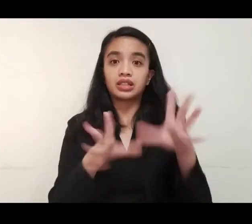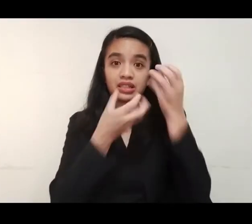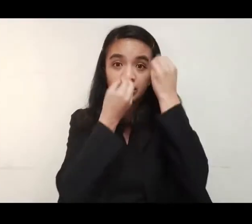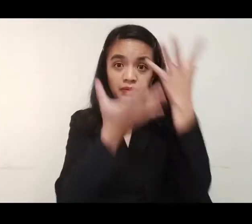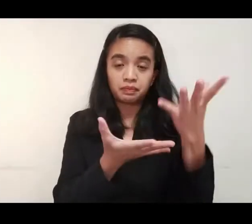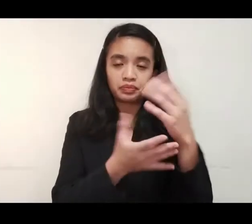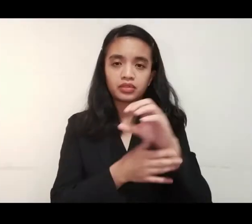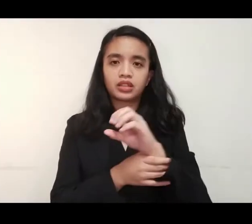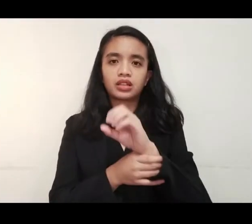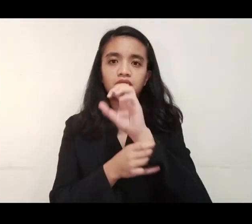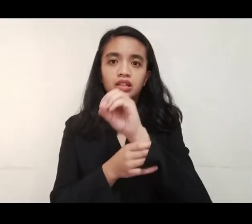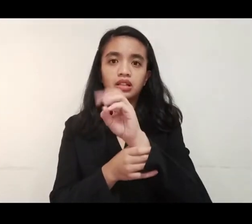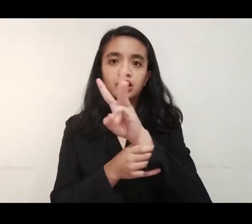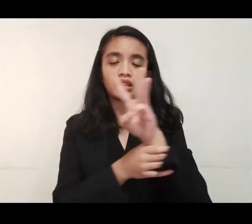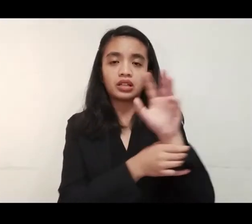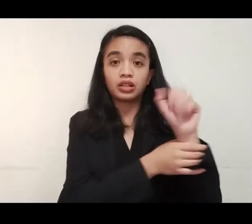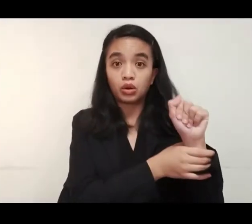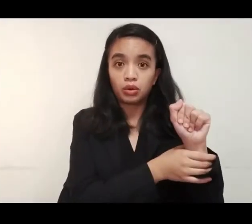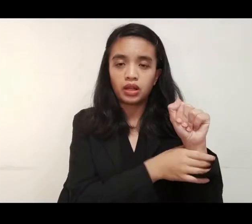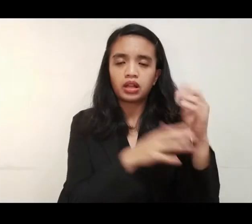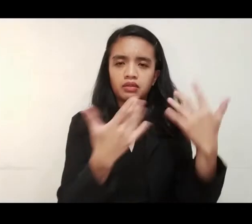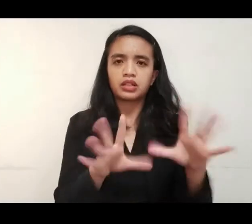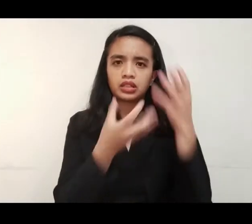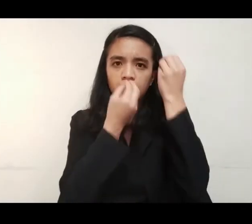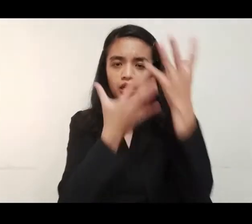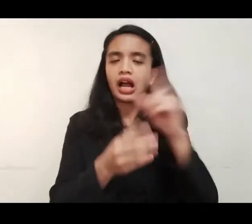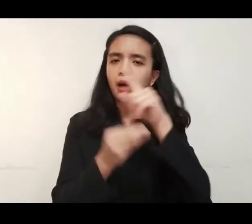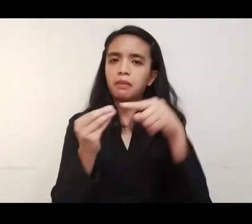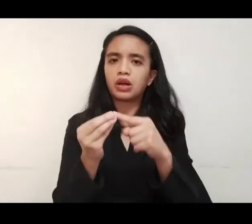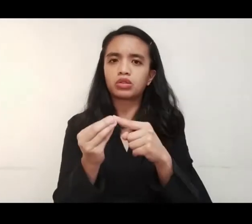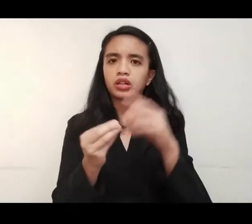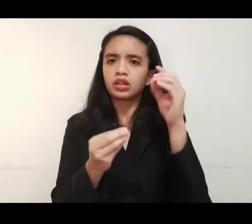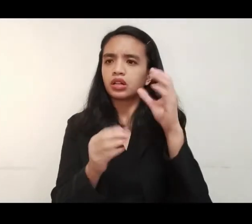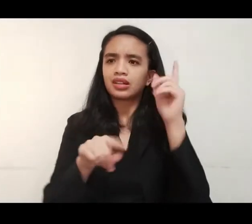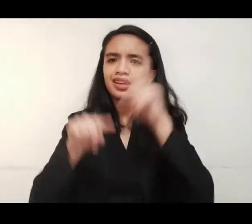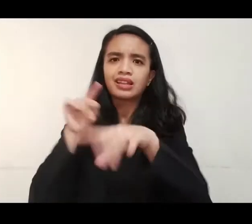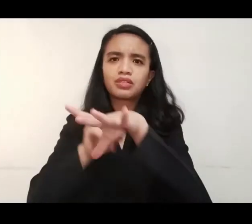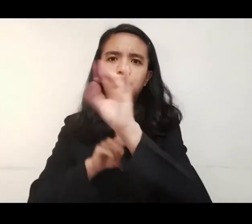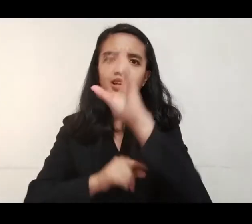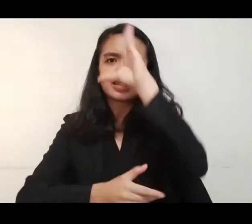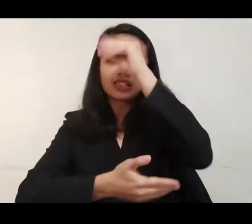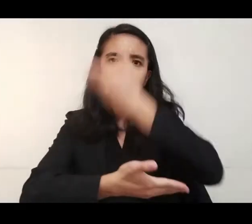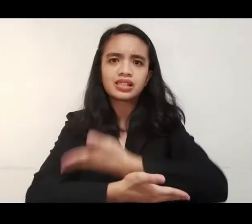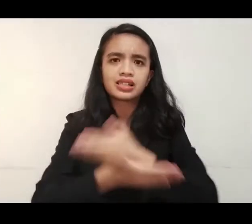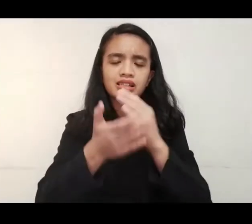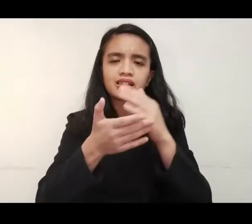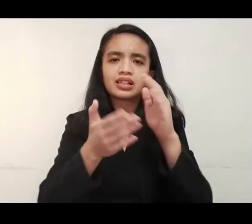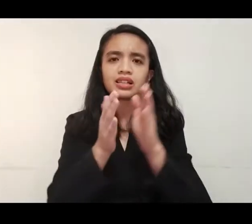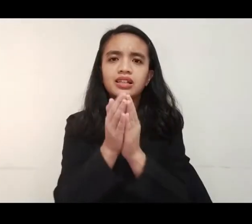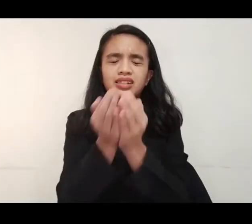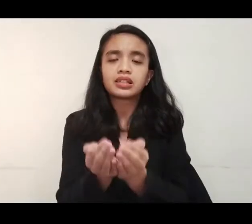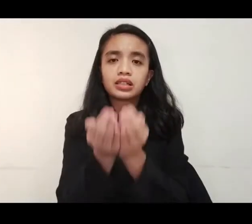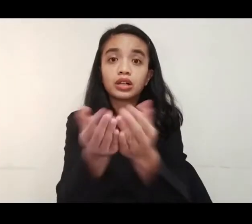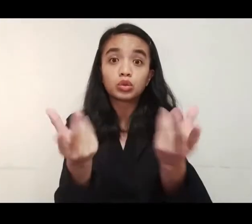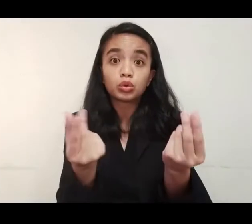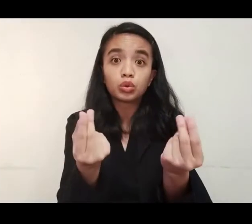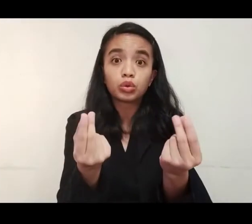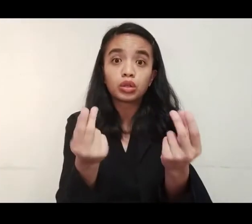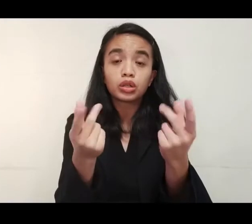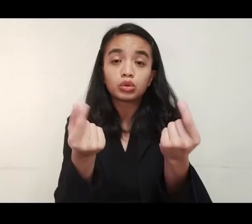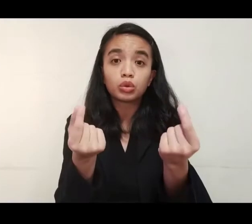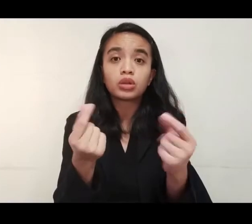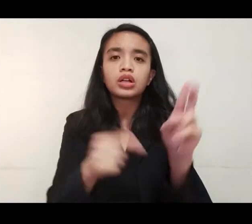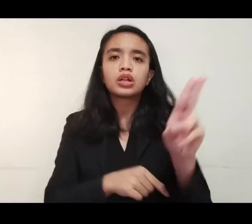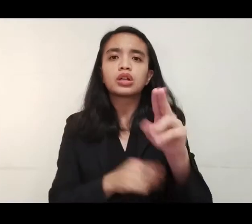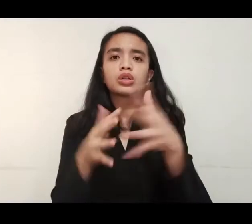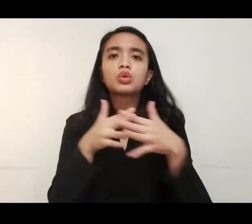Nakarating na sa tanggapan ng Overseas Workers Welfare Administration ang tungkol sa nawawalang seaman. Nagsagawa na raw ang US Navy